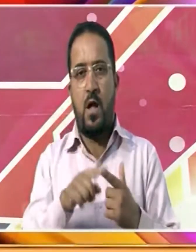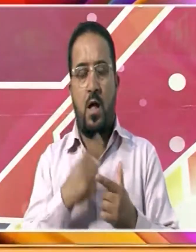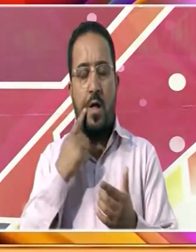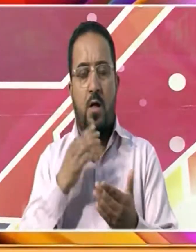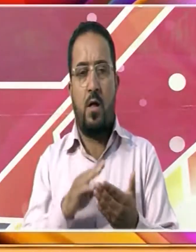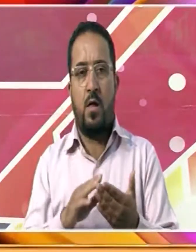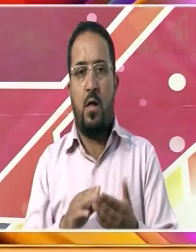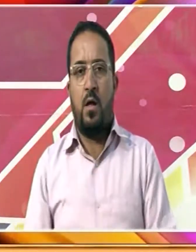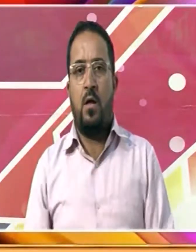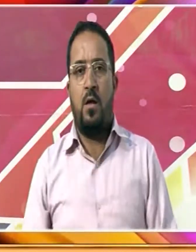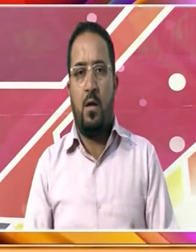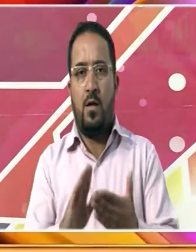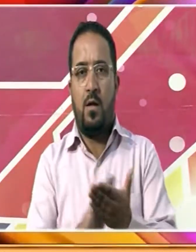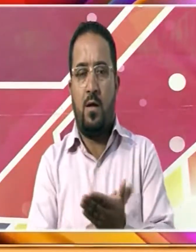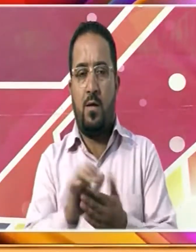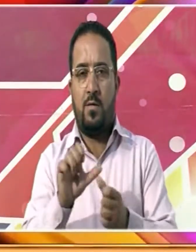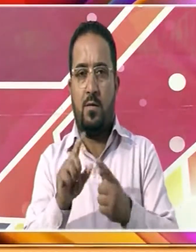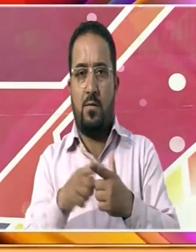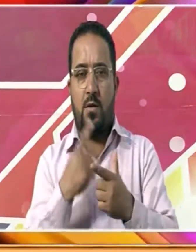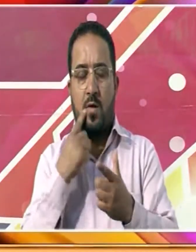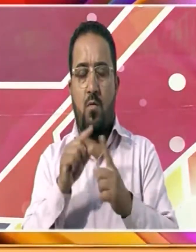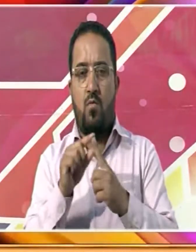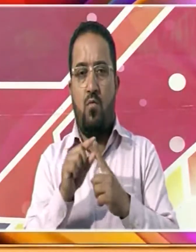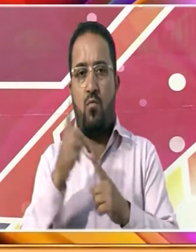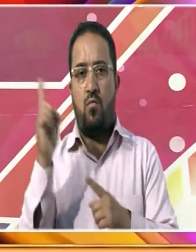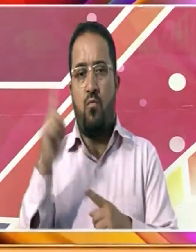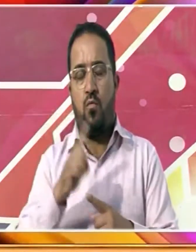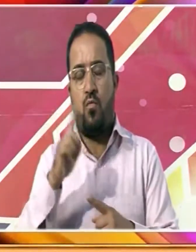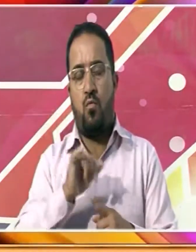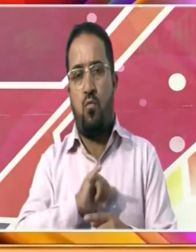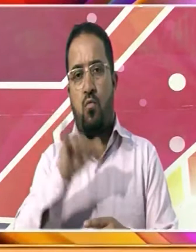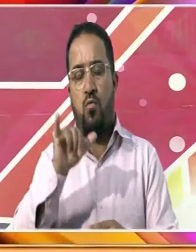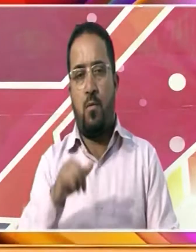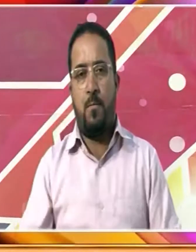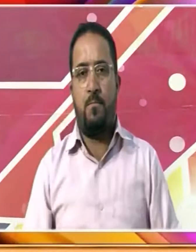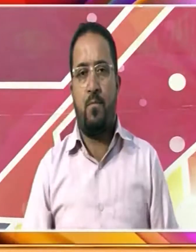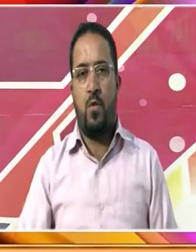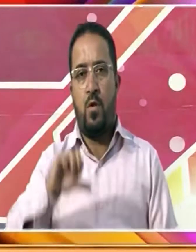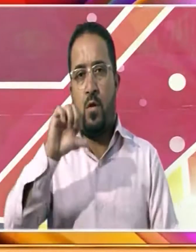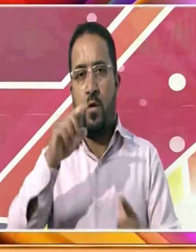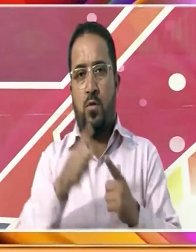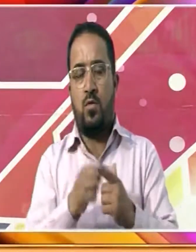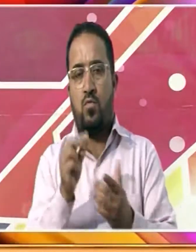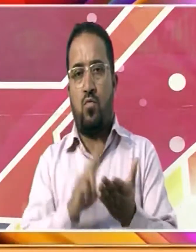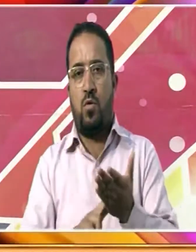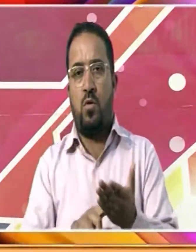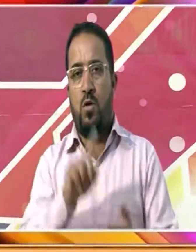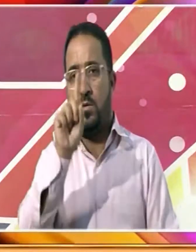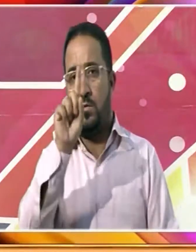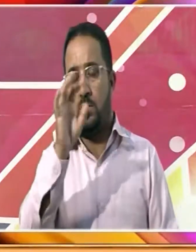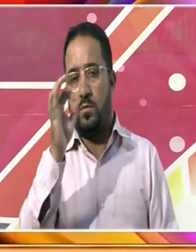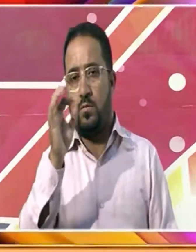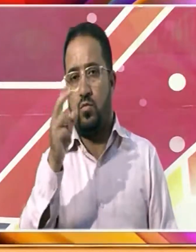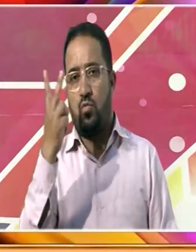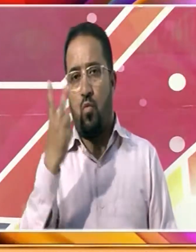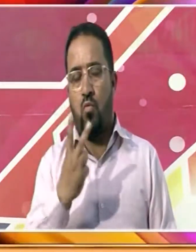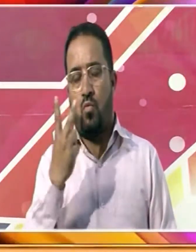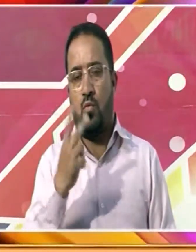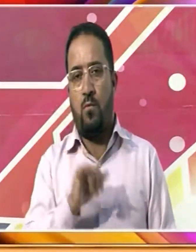آزمین کو لے کر ایک ایک پرواز روانہ ہوا کرے گی جبکہ دس جون کو دو پروازیں